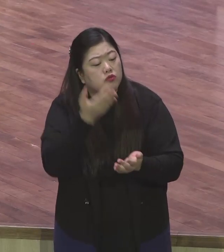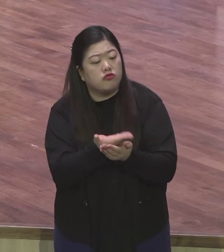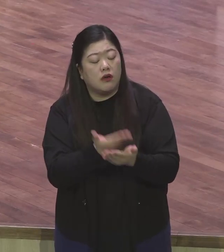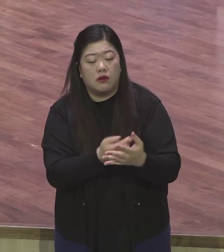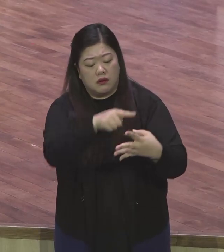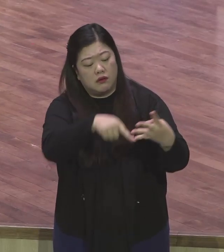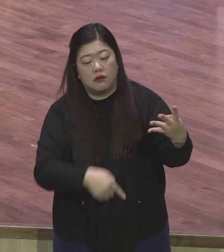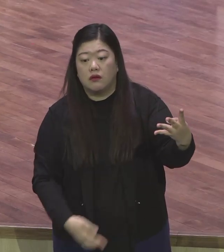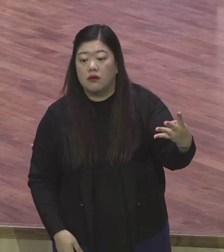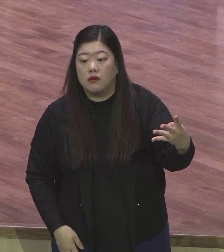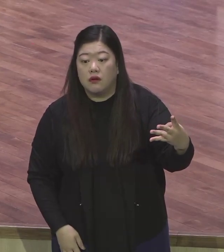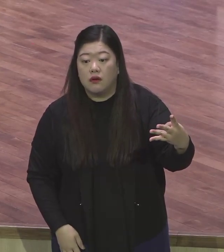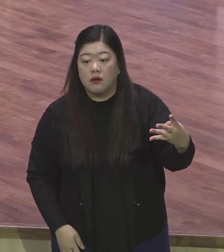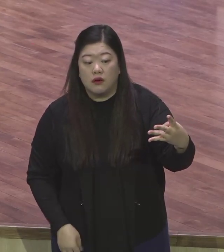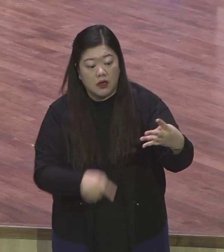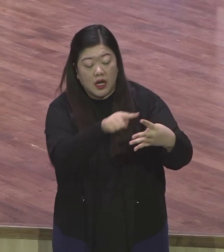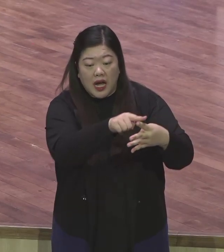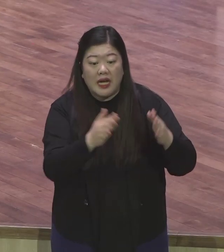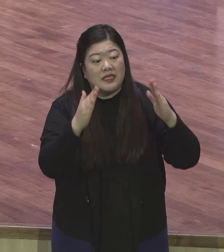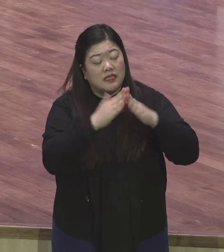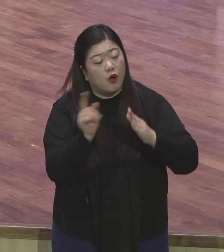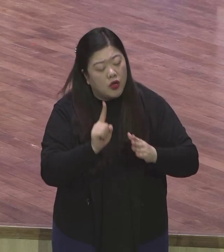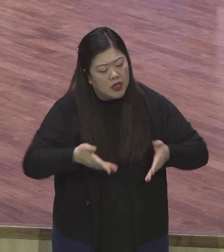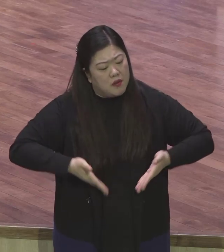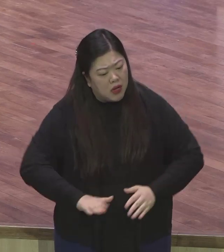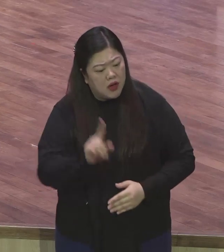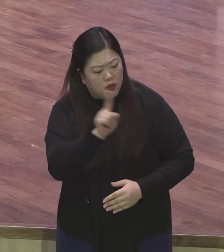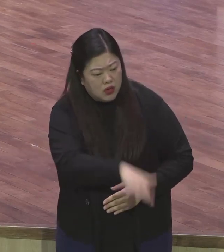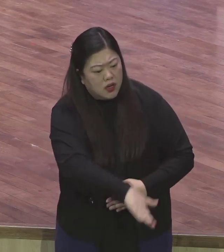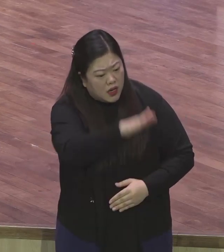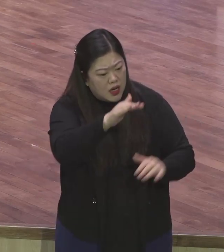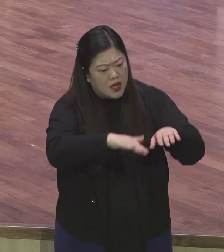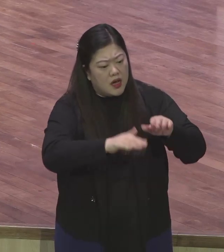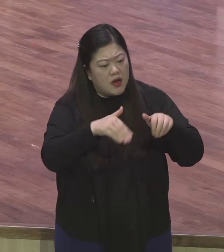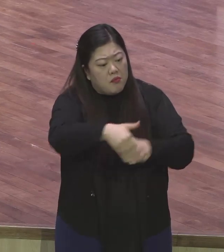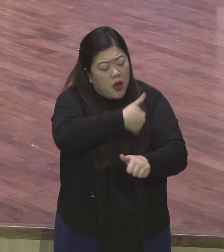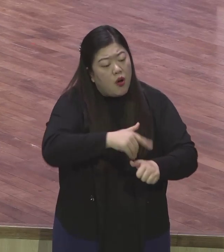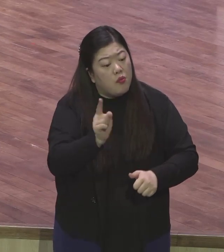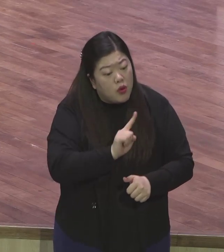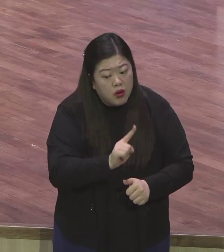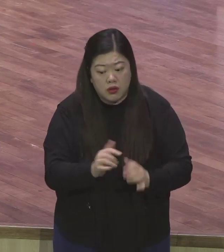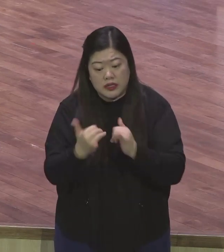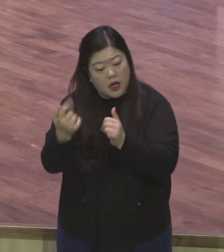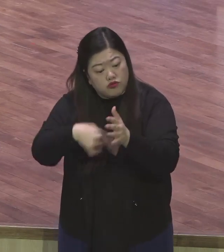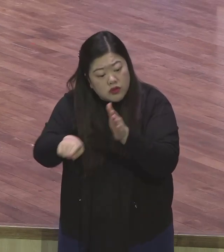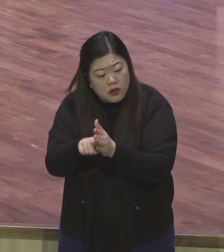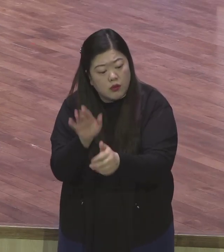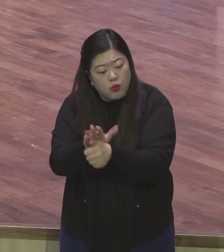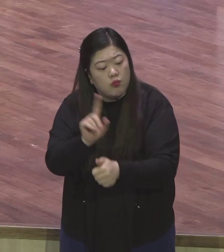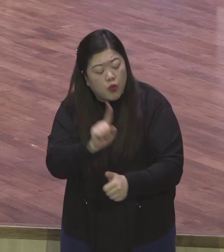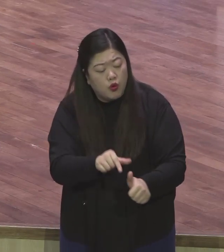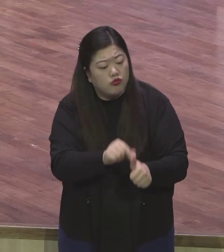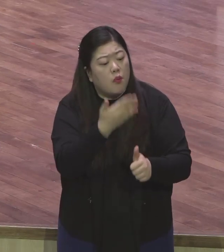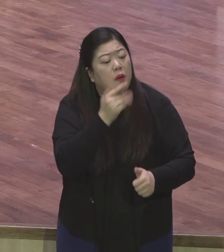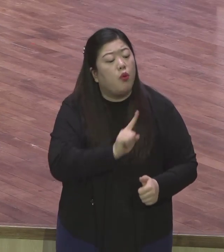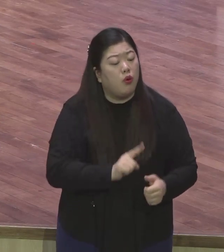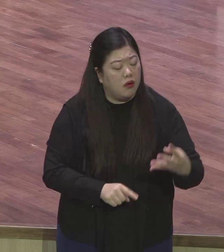어디서 태어났고 어디서 자랐고 어떻게 살았어요? 일로를 위해서 무엇을 했어요? 어느 교주도